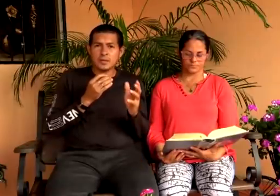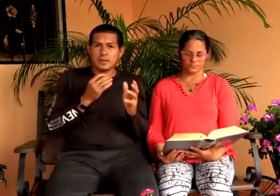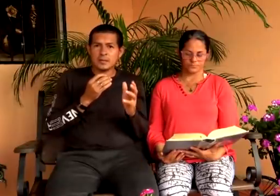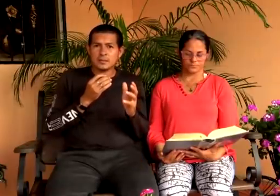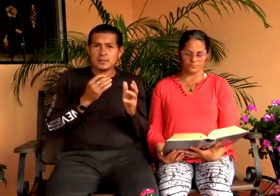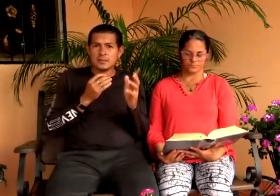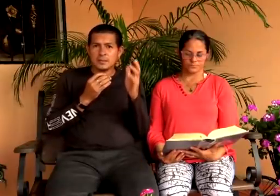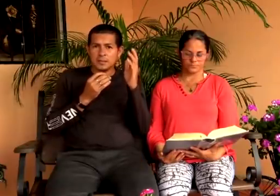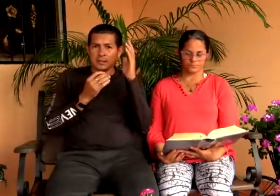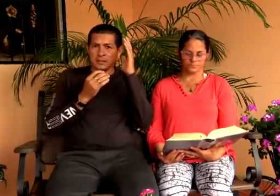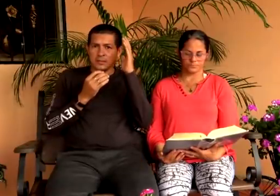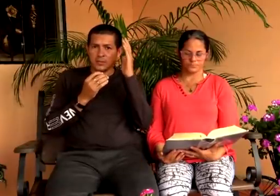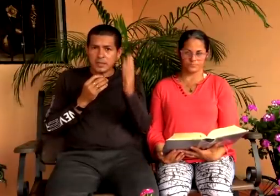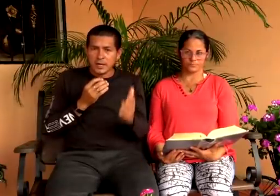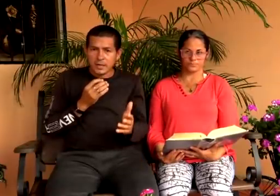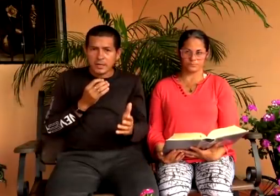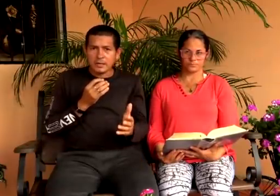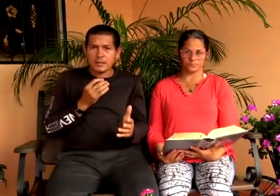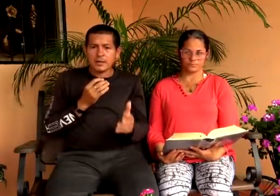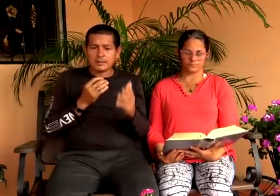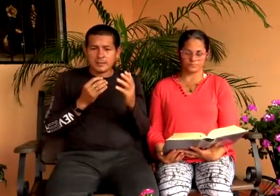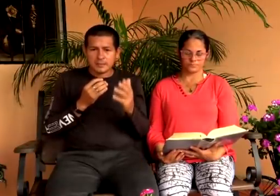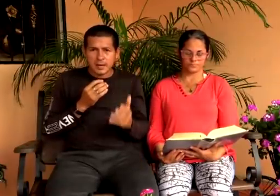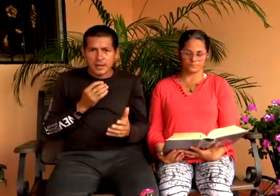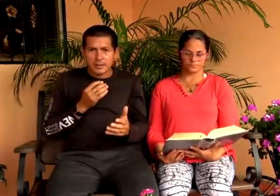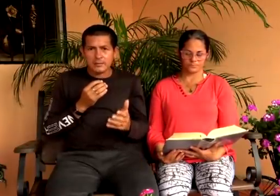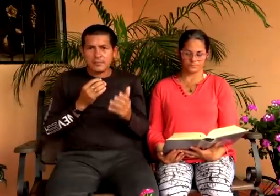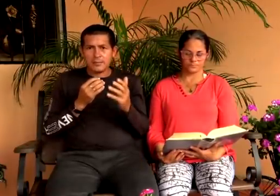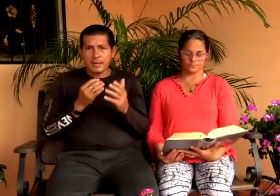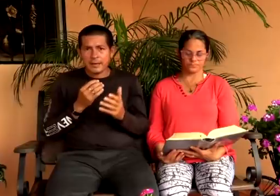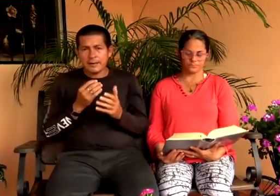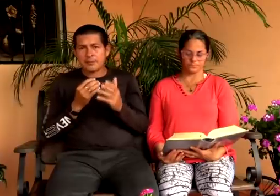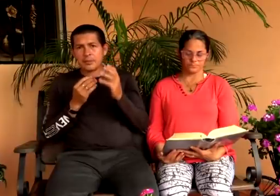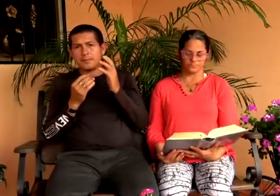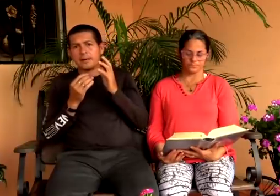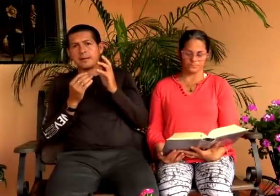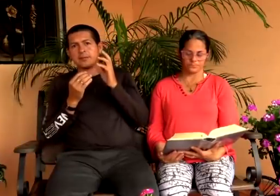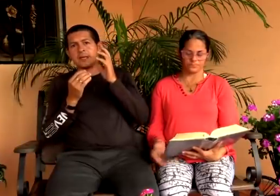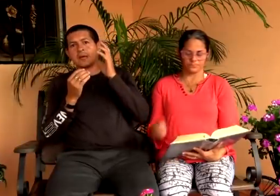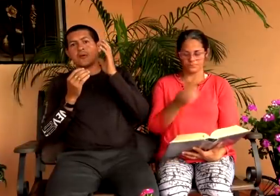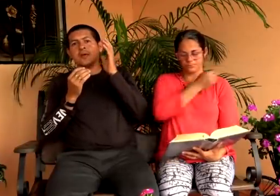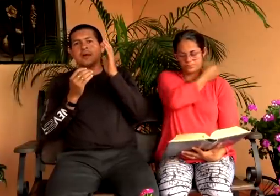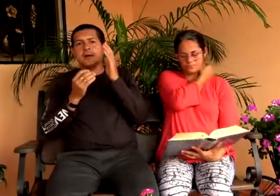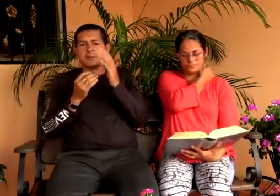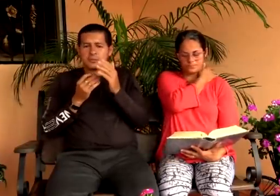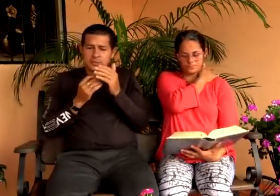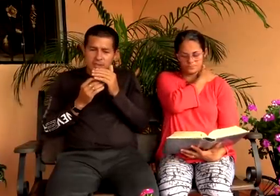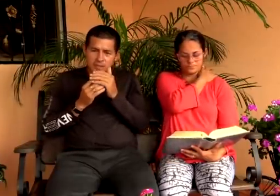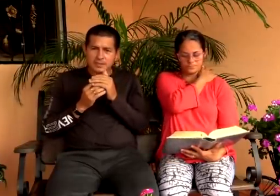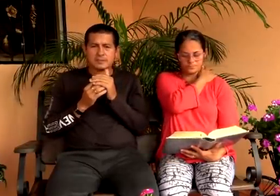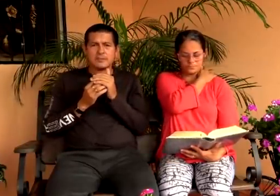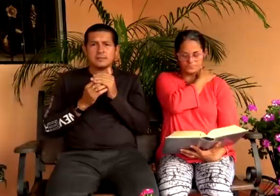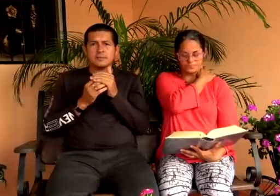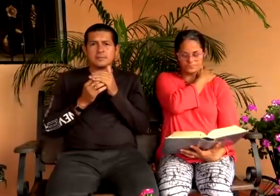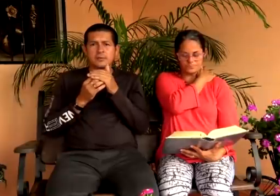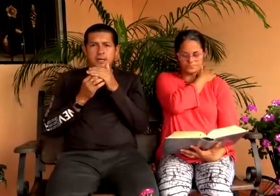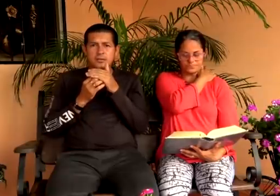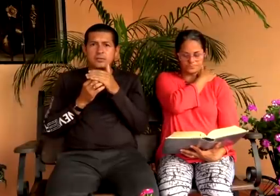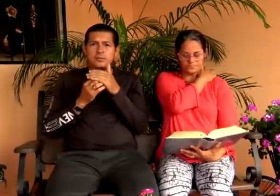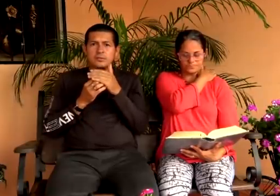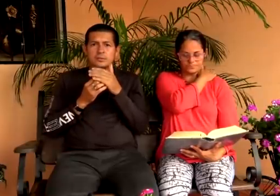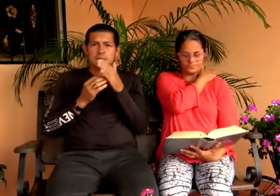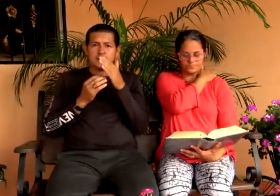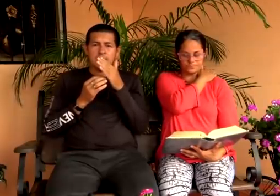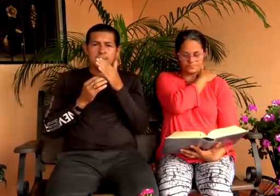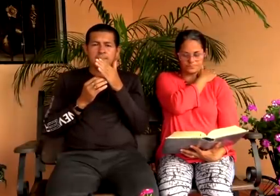ustedes no quieren aceptar mi palabra porque mi palabra no tiene acogida entre ustedes por